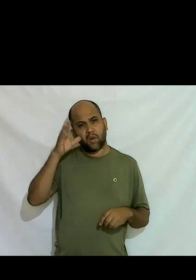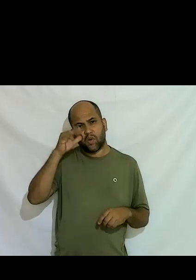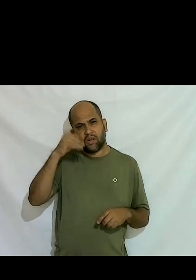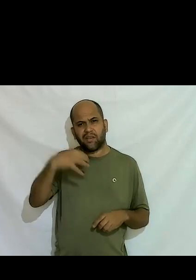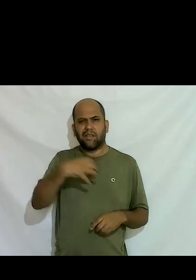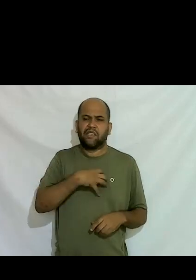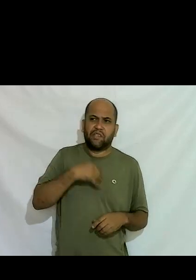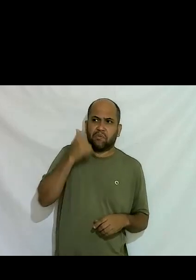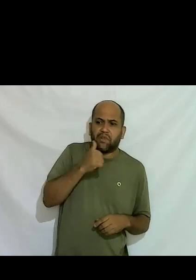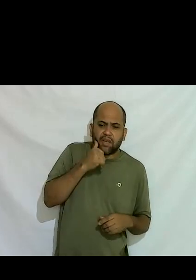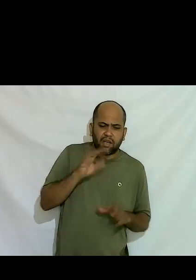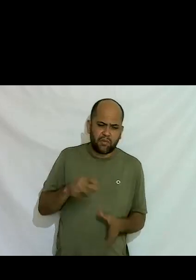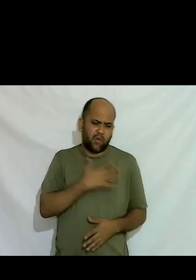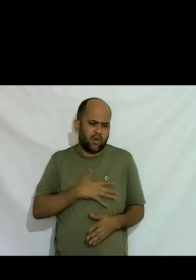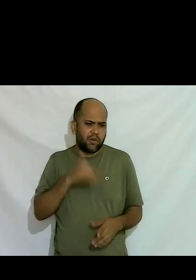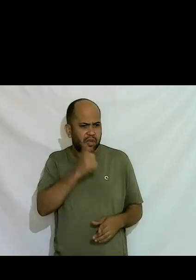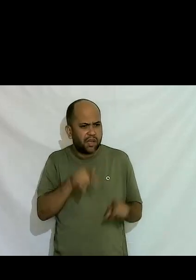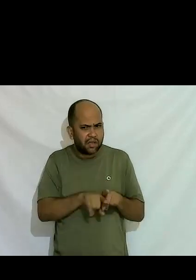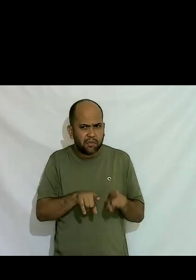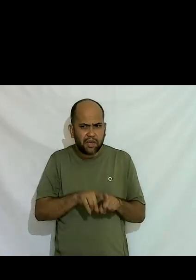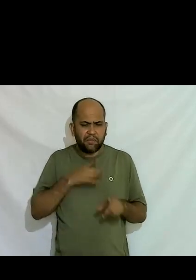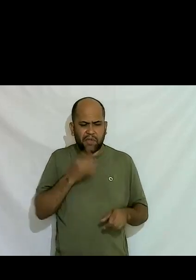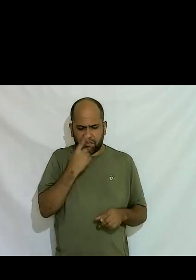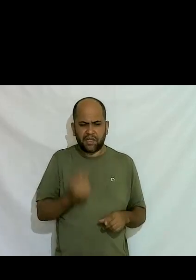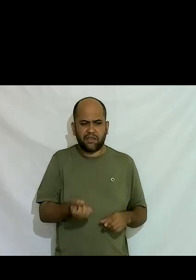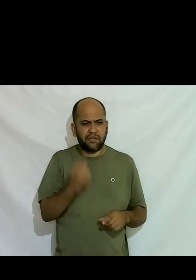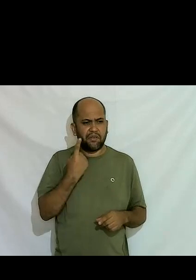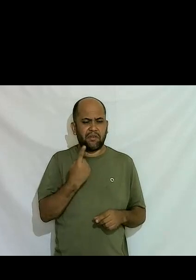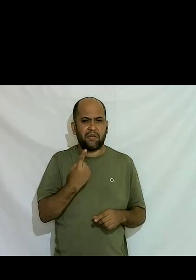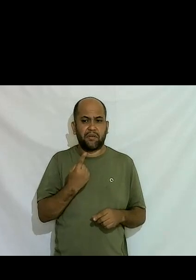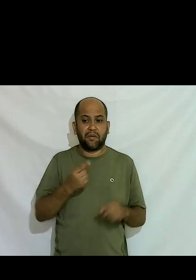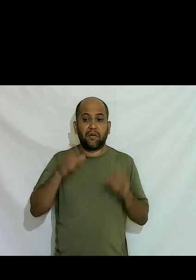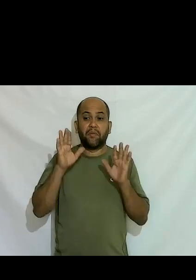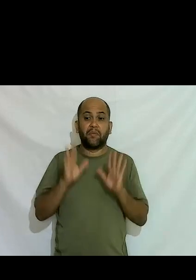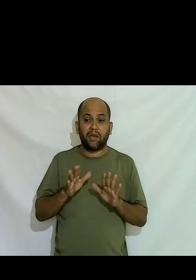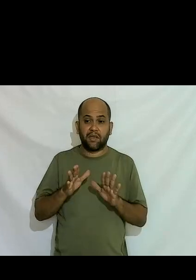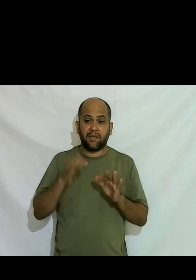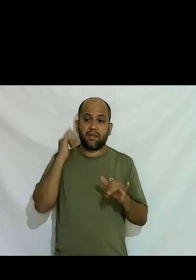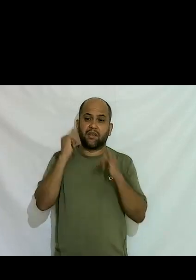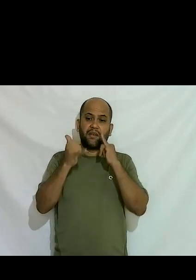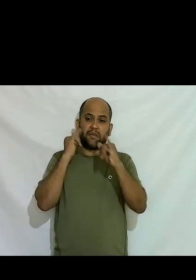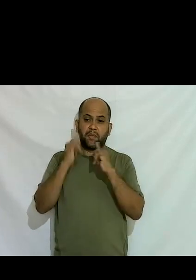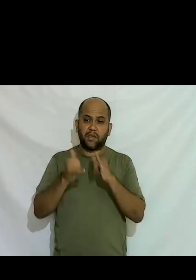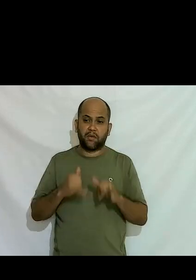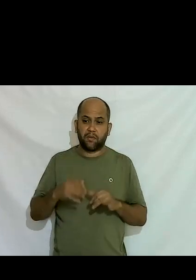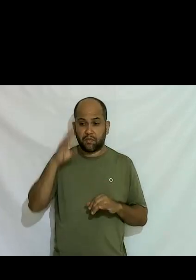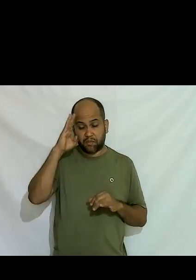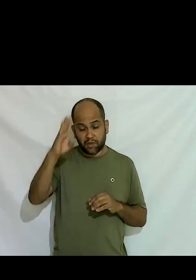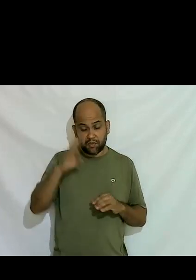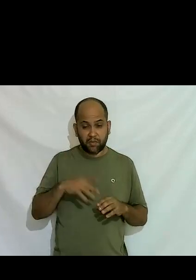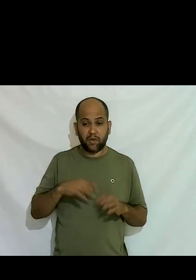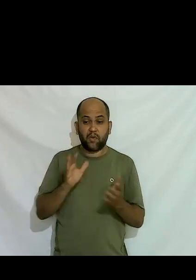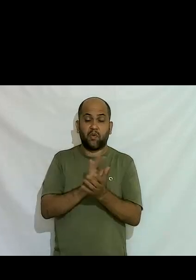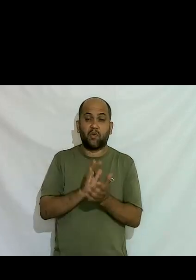gostava de meninas de mulheres então era muito estranho não havia informação né principalmente durante o regime militar mas mesmo